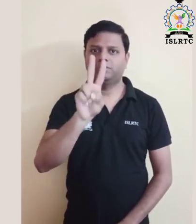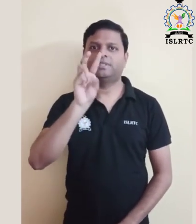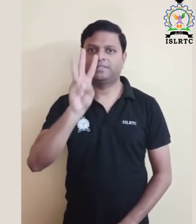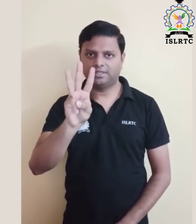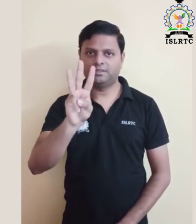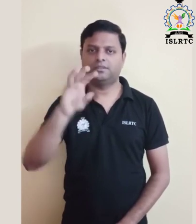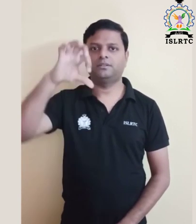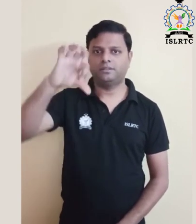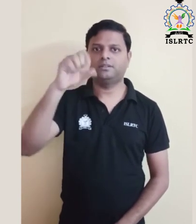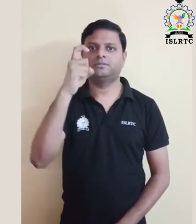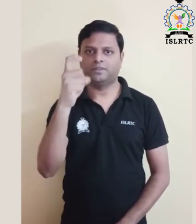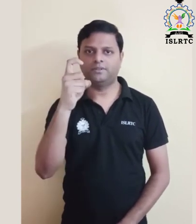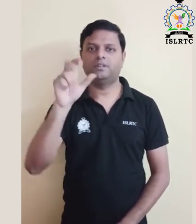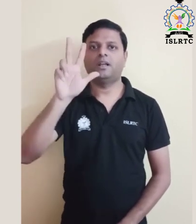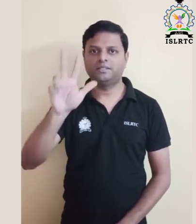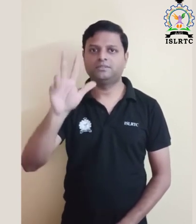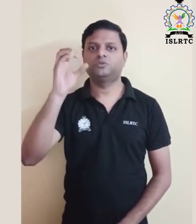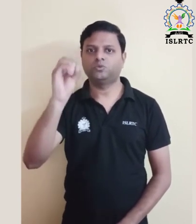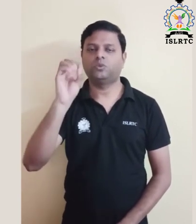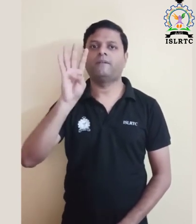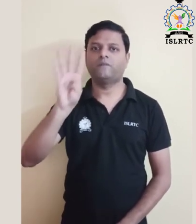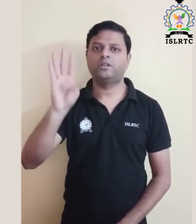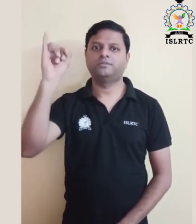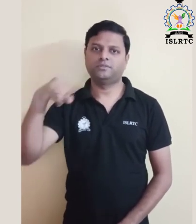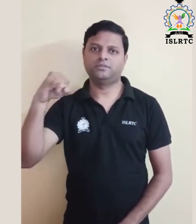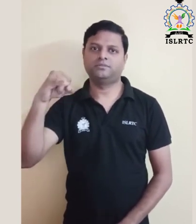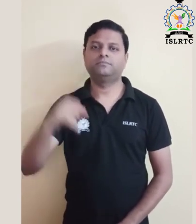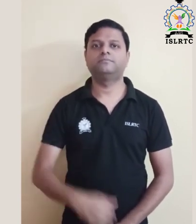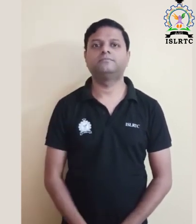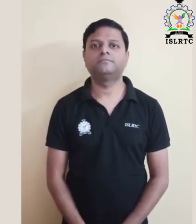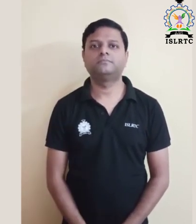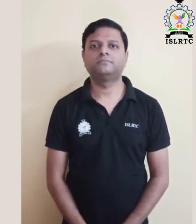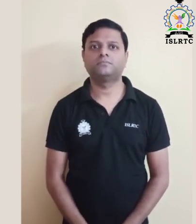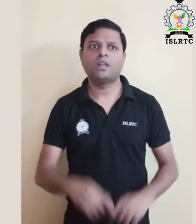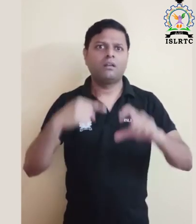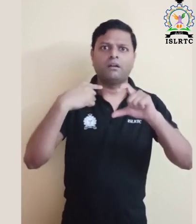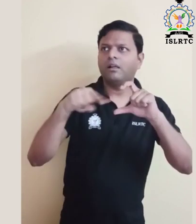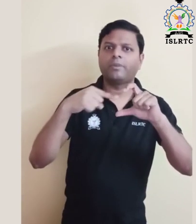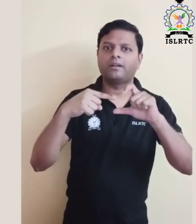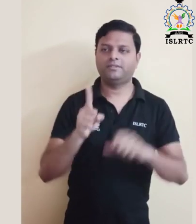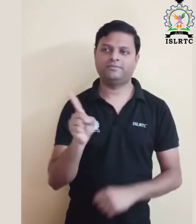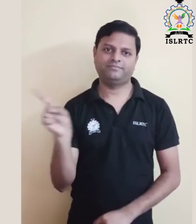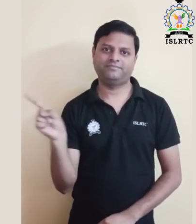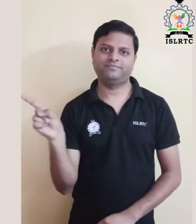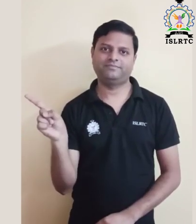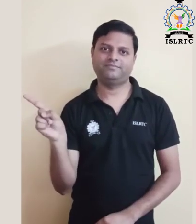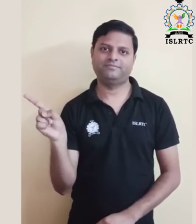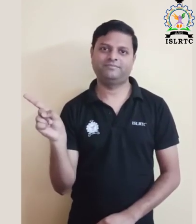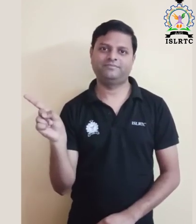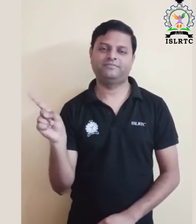हैं शुन्य एक एक दो तीन नो साथ आठ जिरो चार्चे पर और